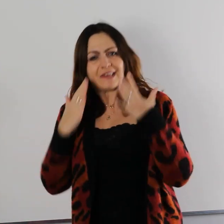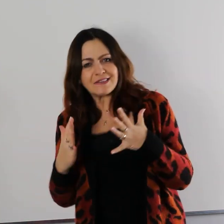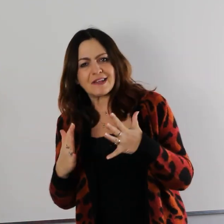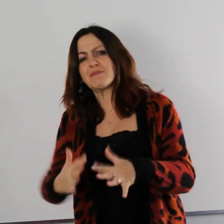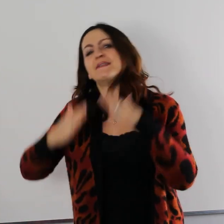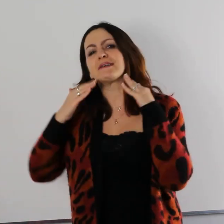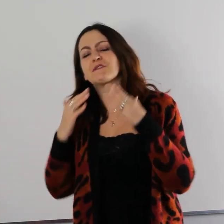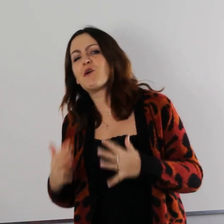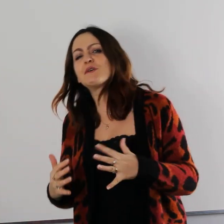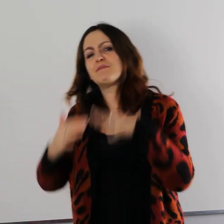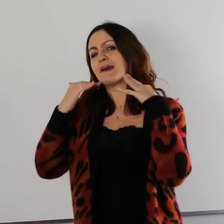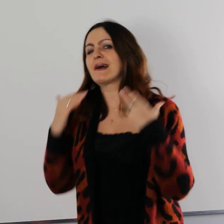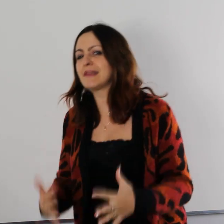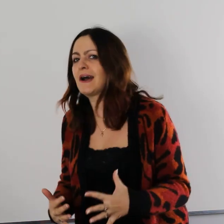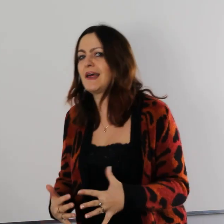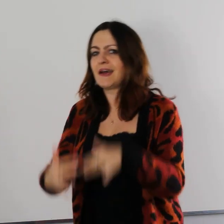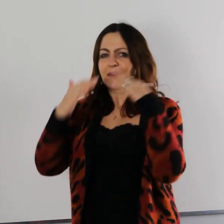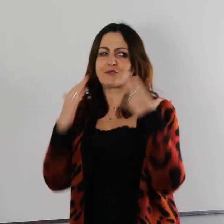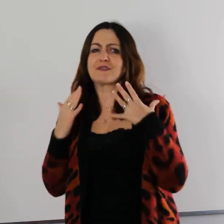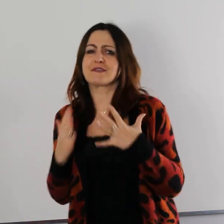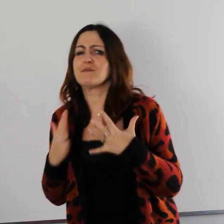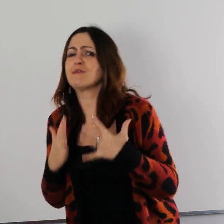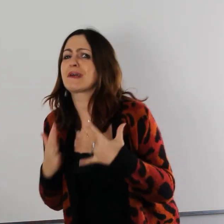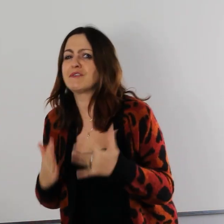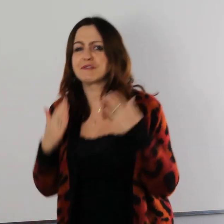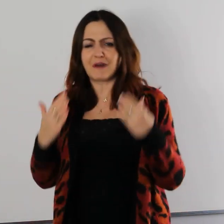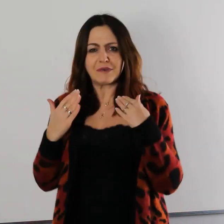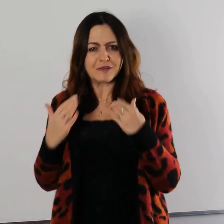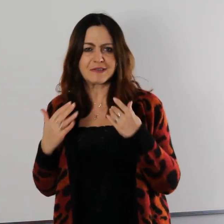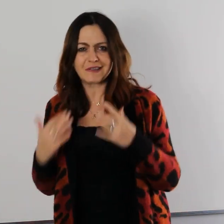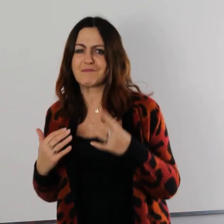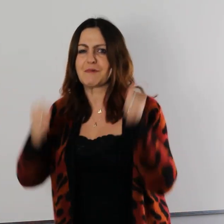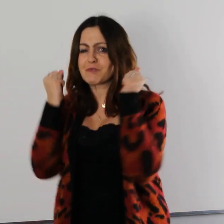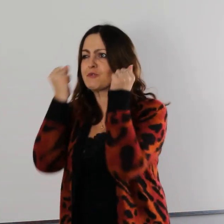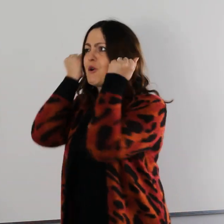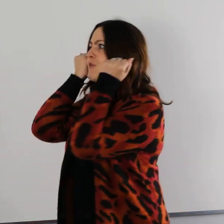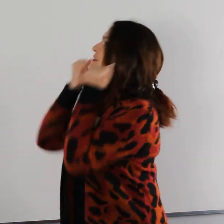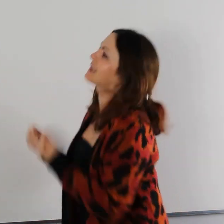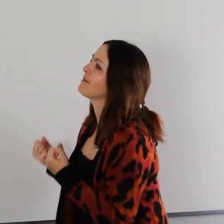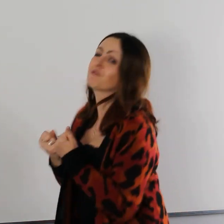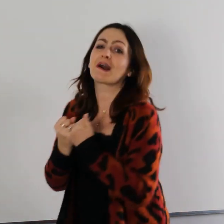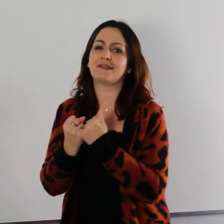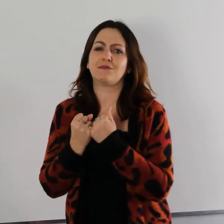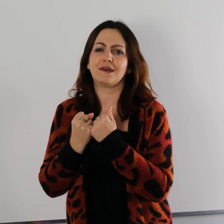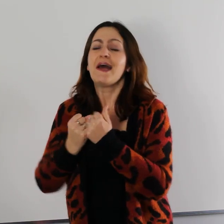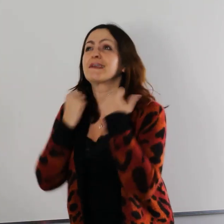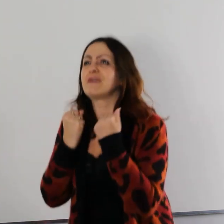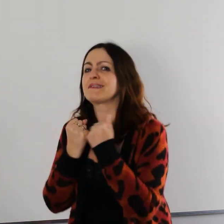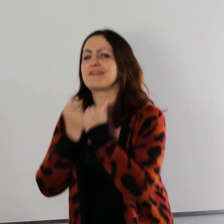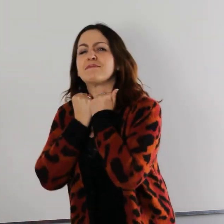Jestem na swoim kanale, który został mi ukradziony dwa miesiące temu. Po prostu odzyskałam swój kanał. Rewelacja, jestem